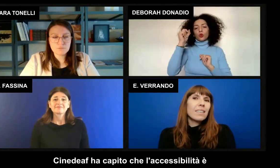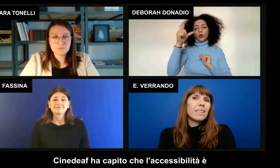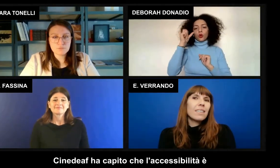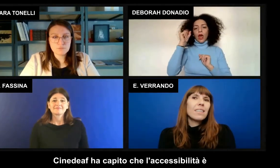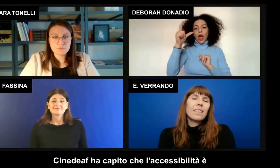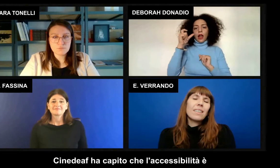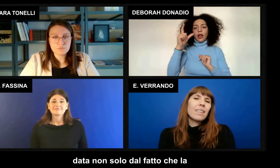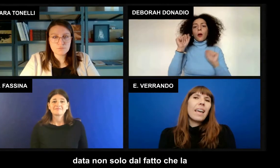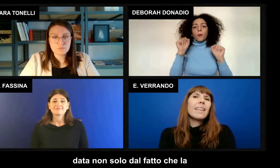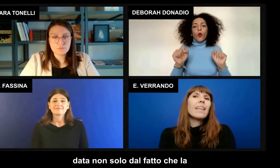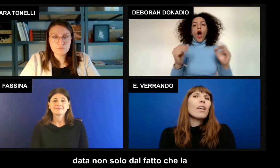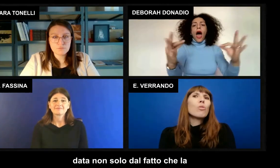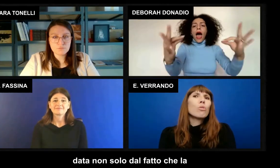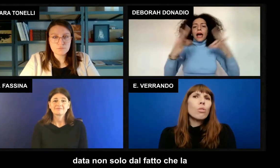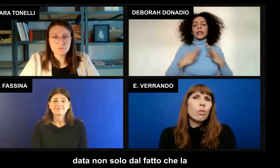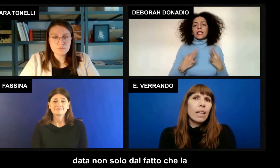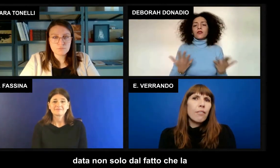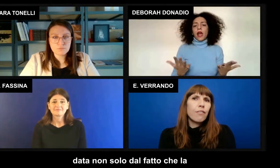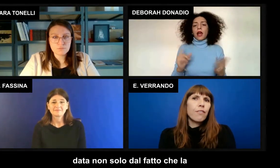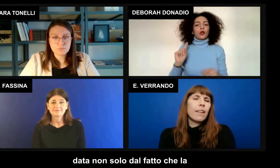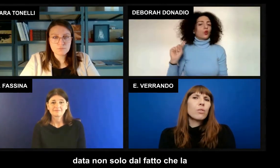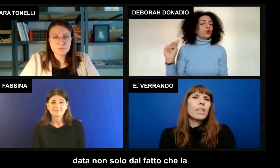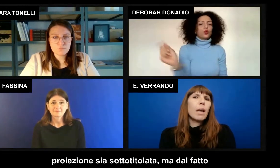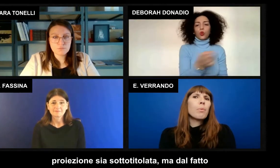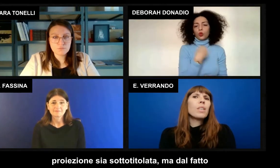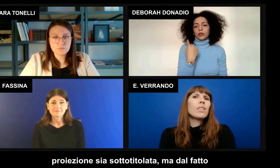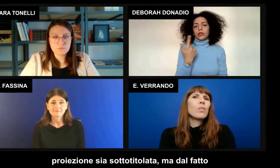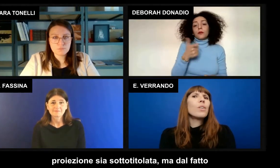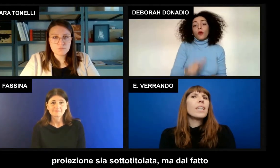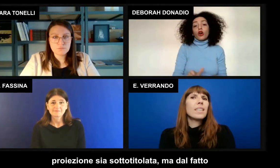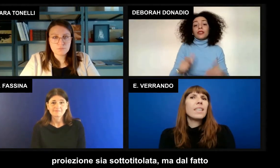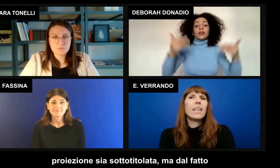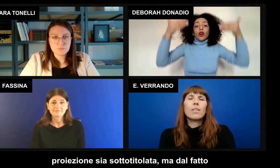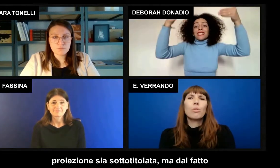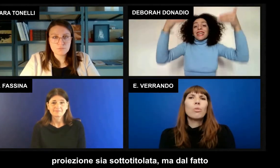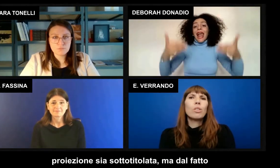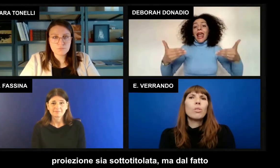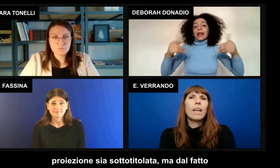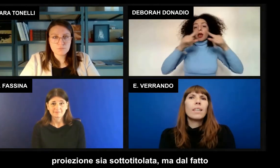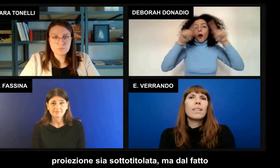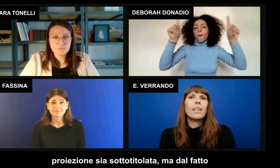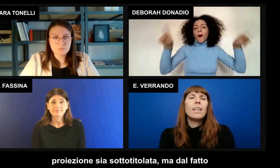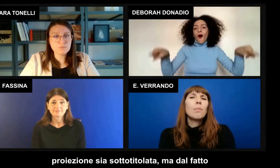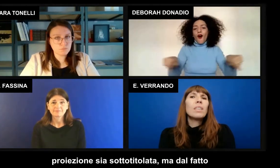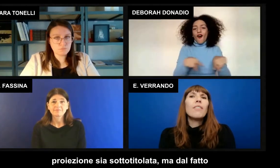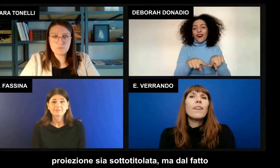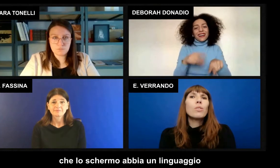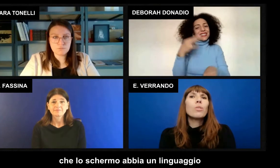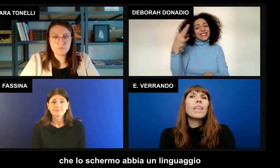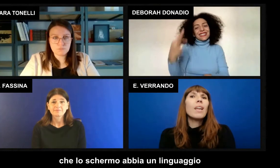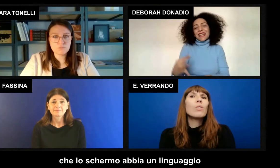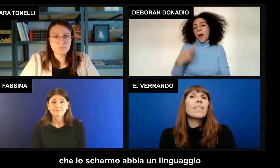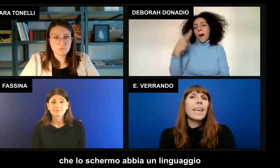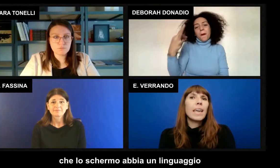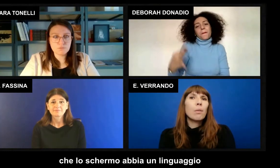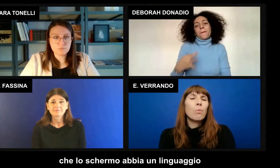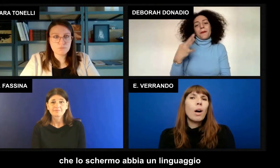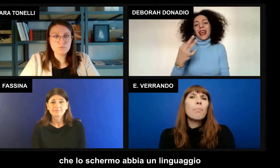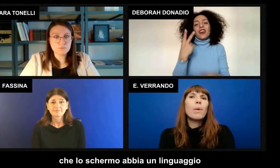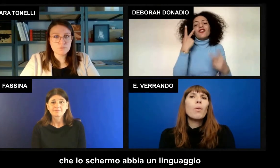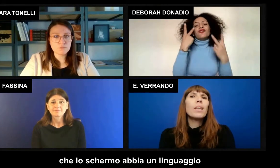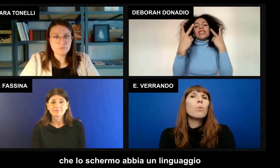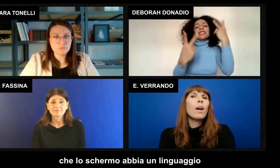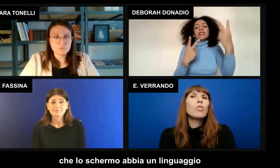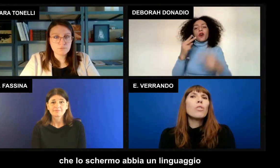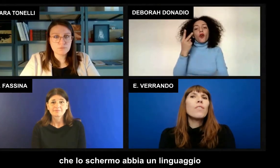è data non solo dal fatto che la proiezione sia sottotitolata, ma dal fatto che lo schermo